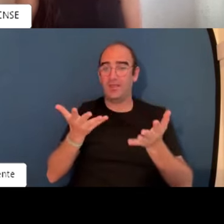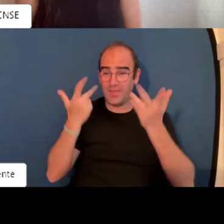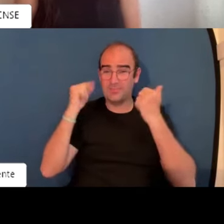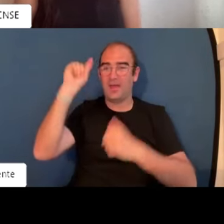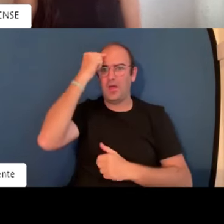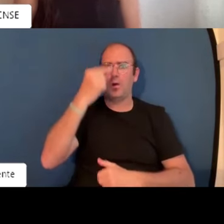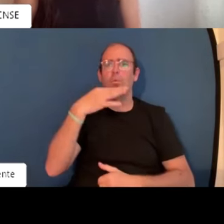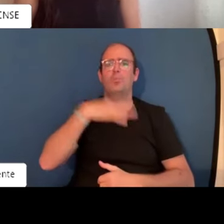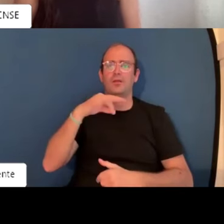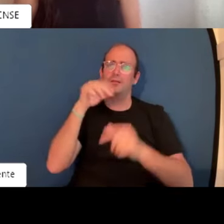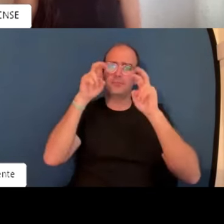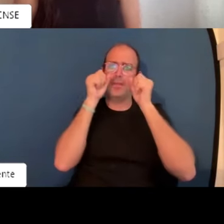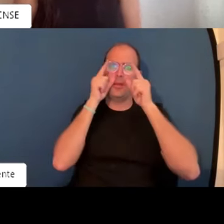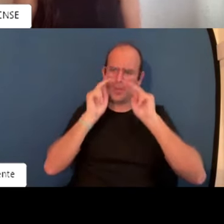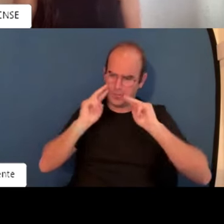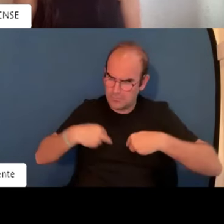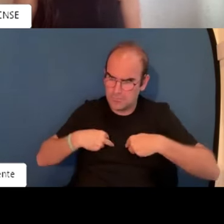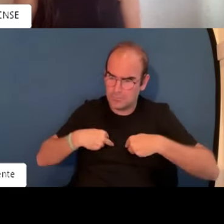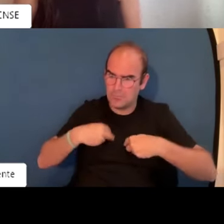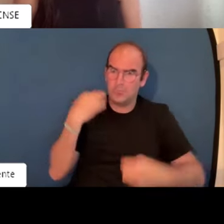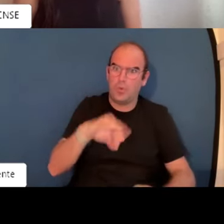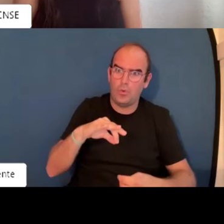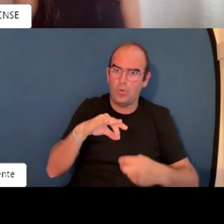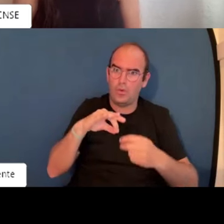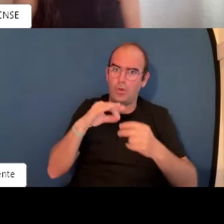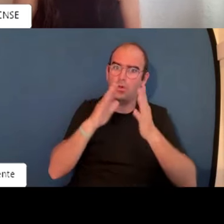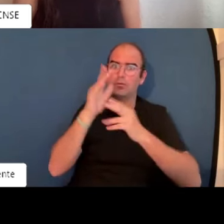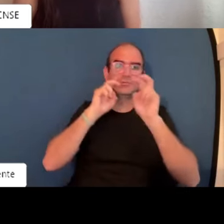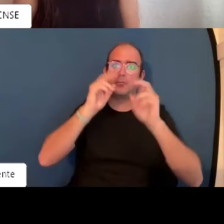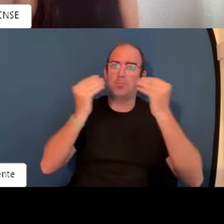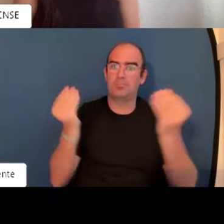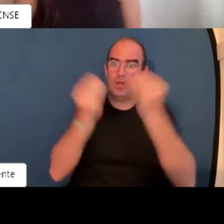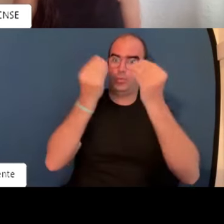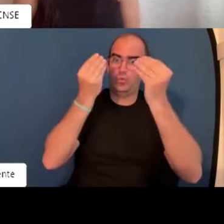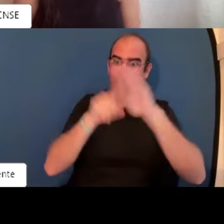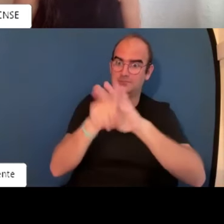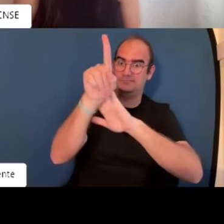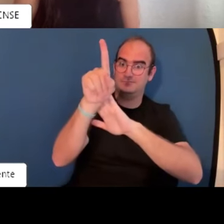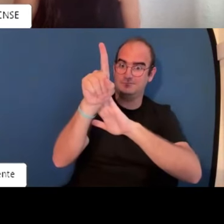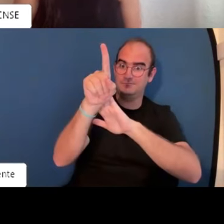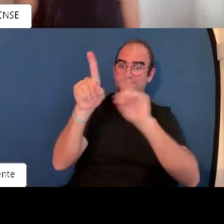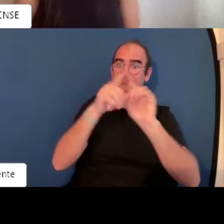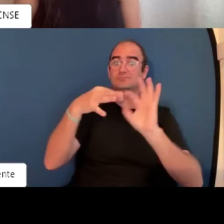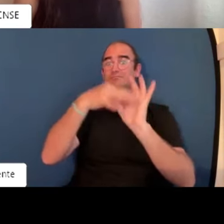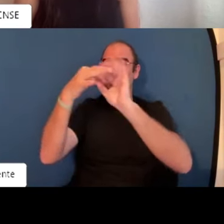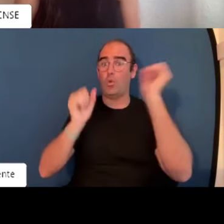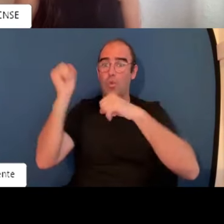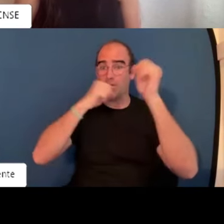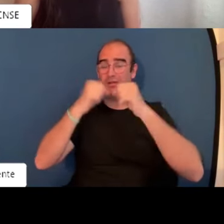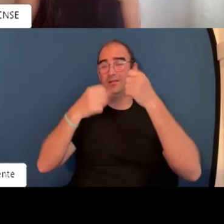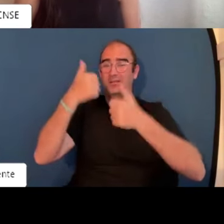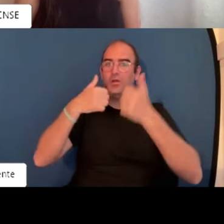capacidades se adquieren de manera inconsciente. La habilidad sí puede ser más consciente de si eres capaz o no de conseguirla